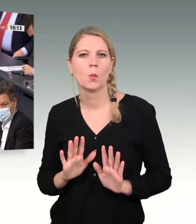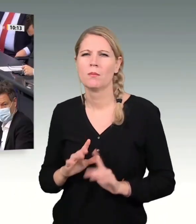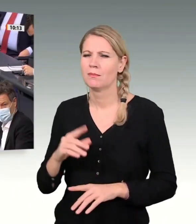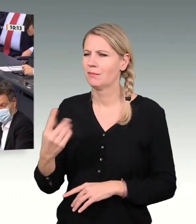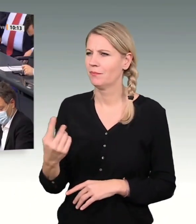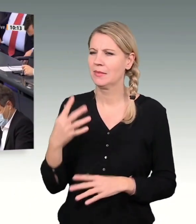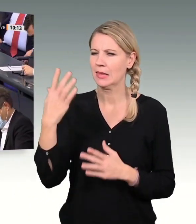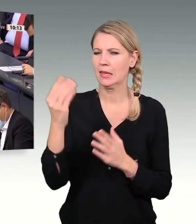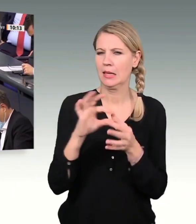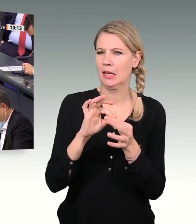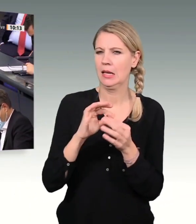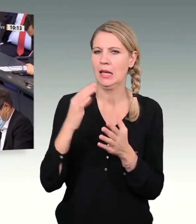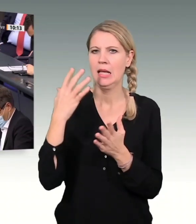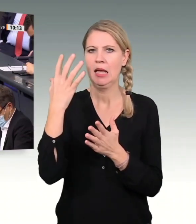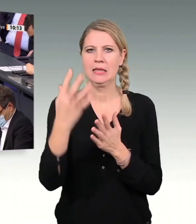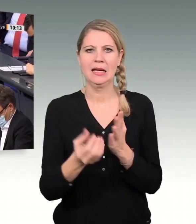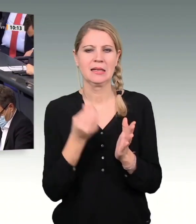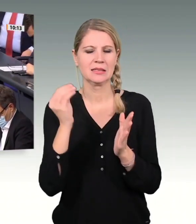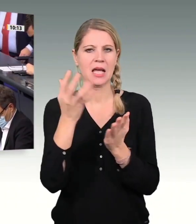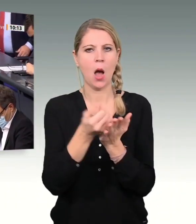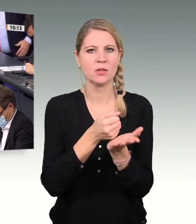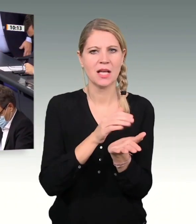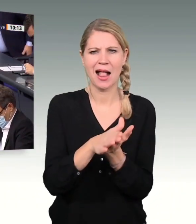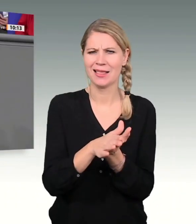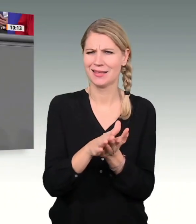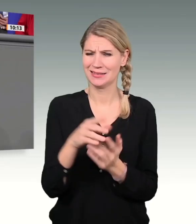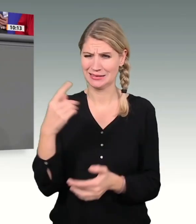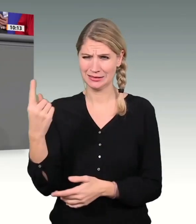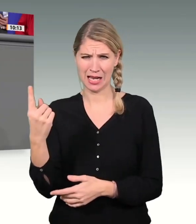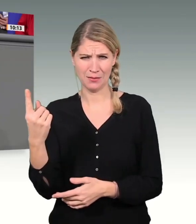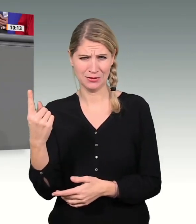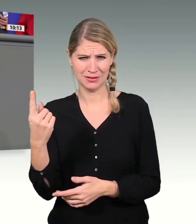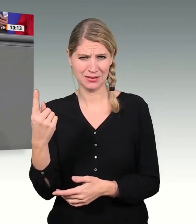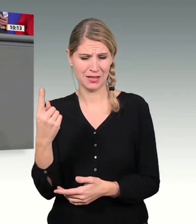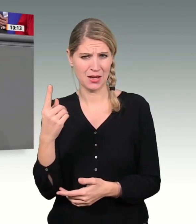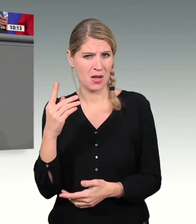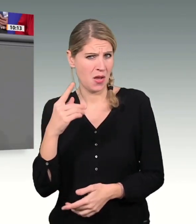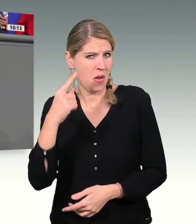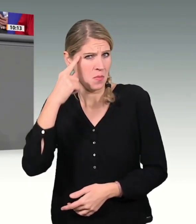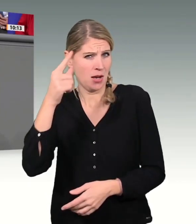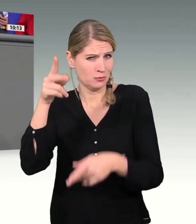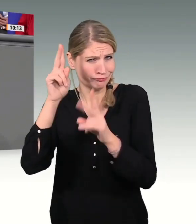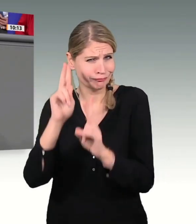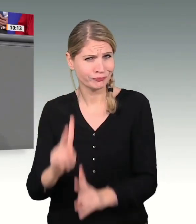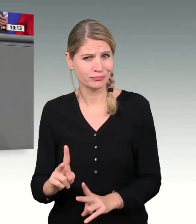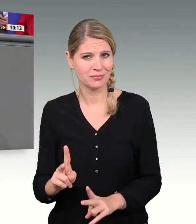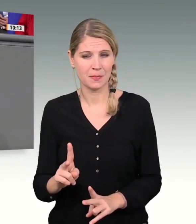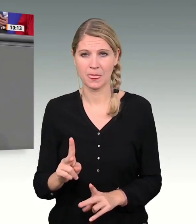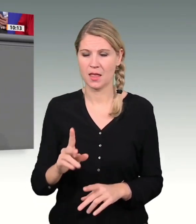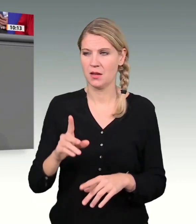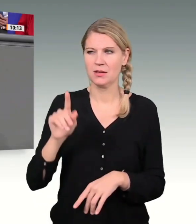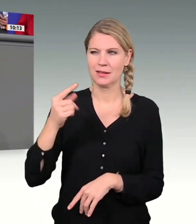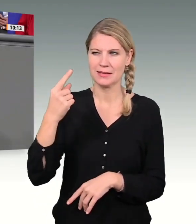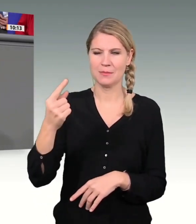derart überzeugt für Ihr ersten Meisterstück, ist offenbar ein großer Fan des Schriftstellers Mark Twain nach dem